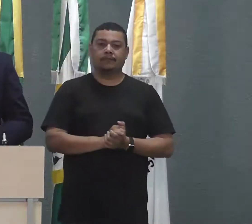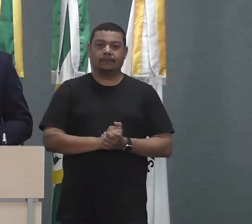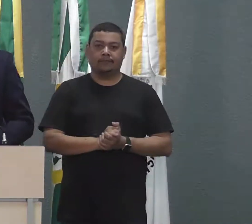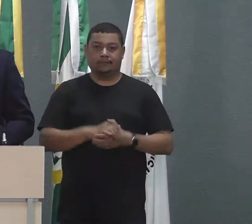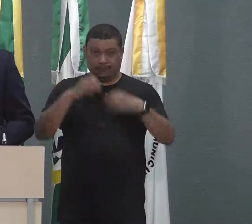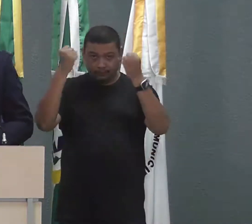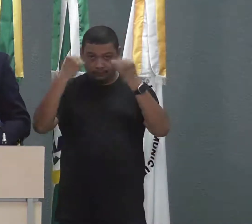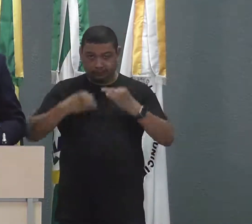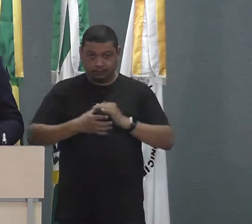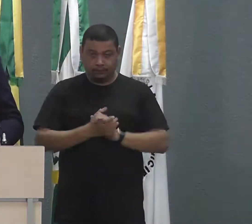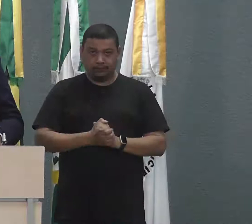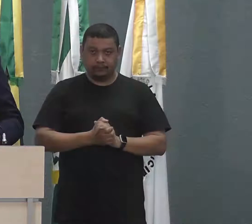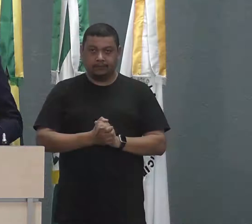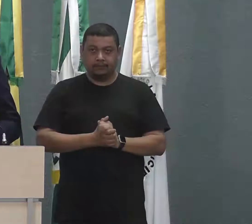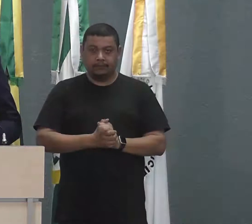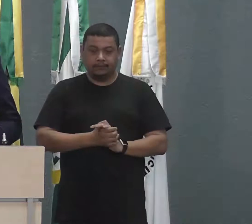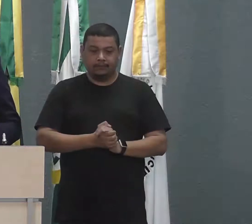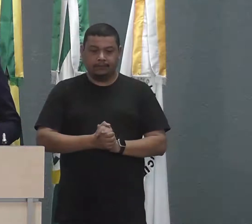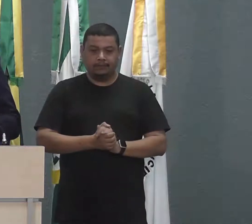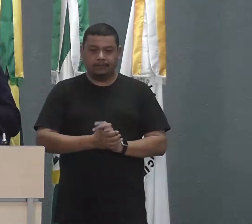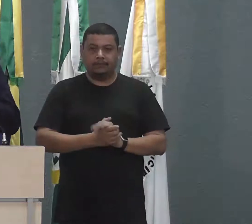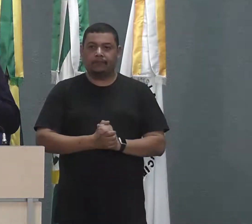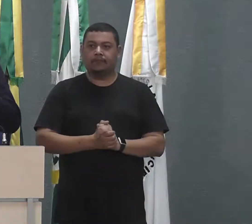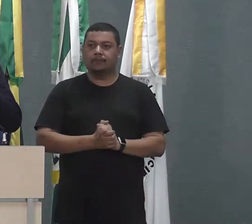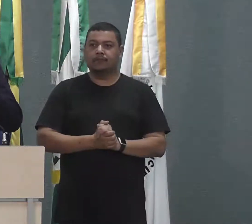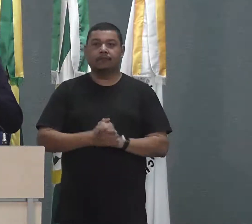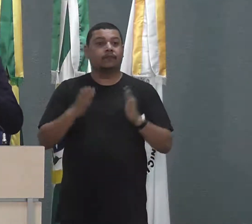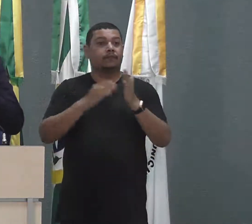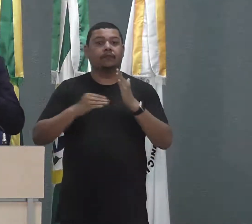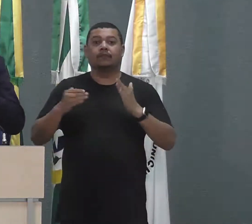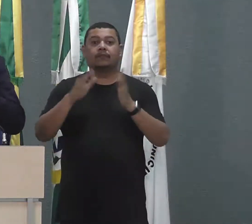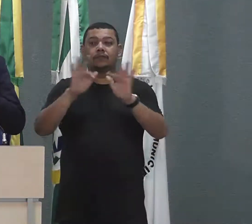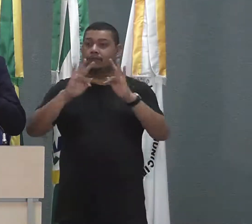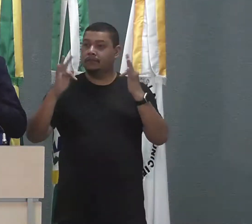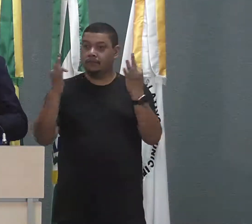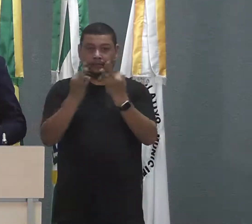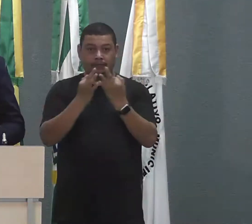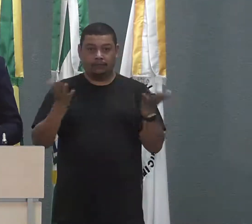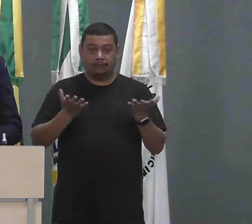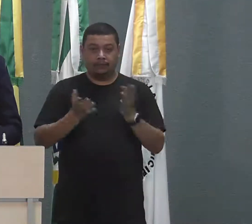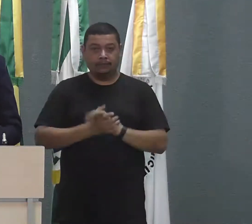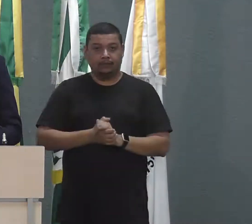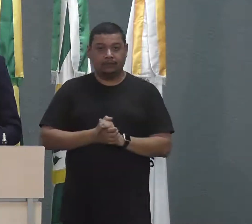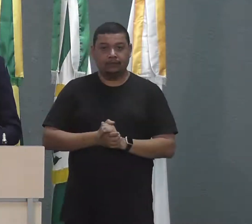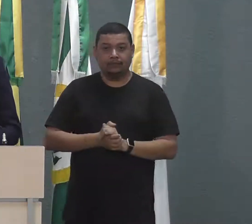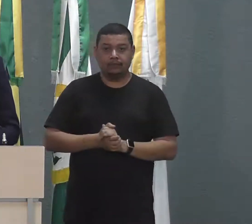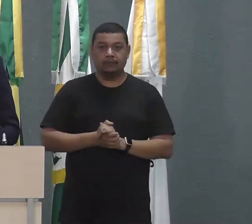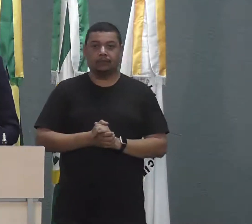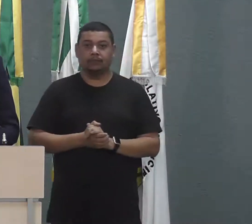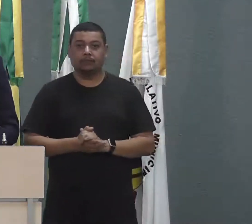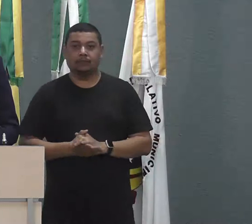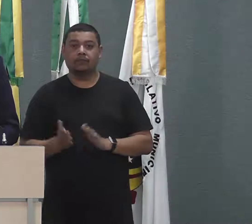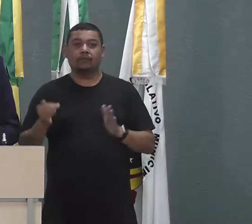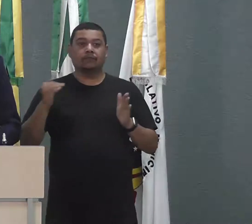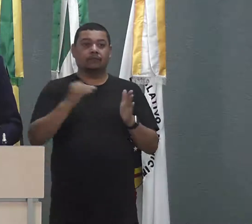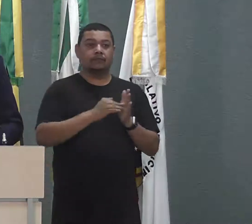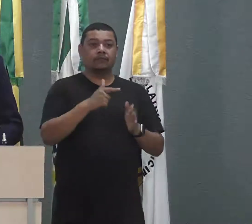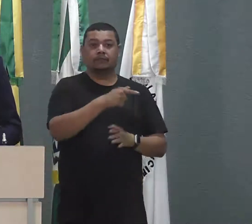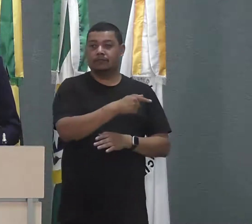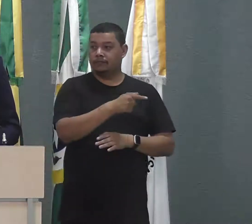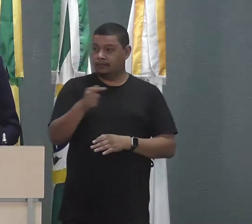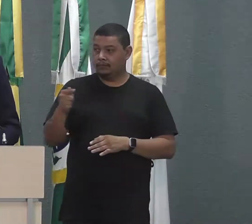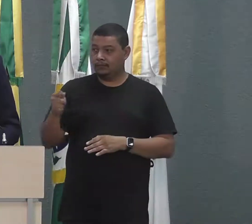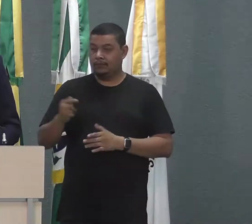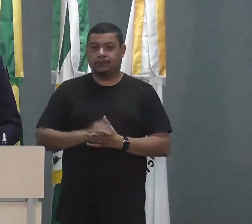a minha fala a duas famílias que nesse final de semana perderam